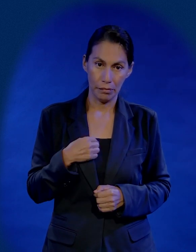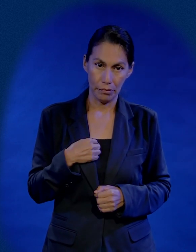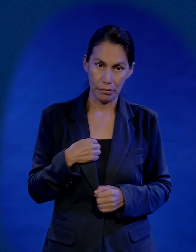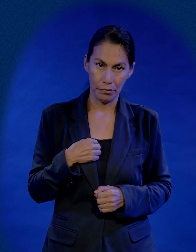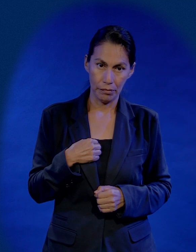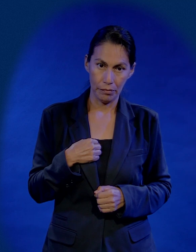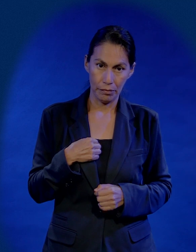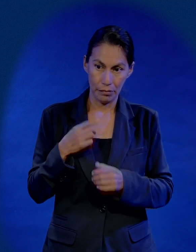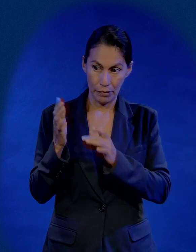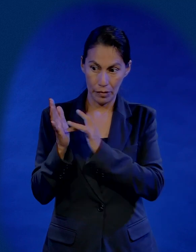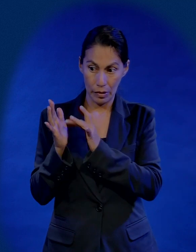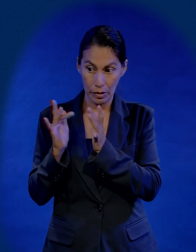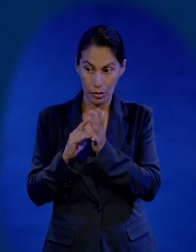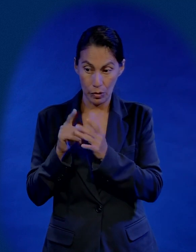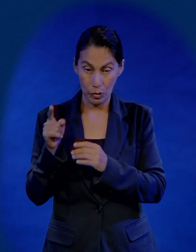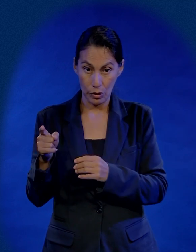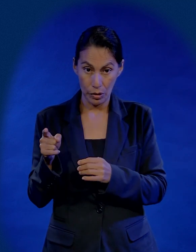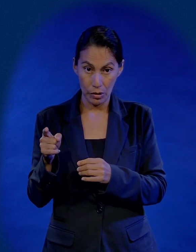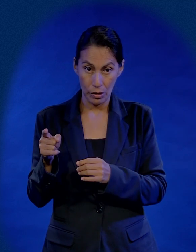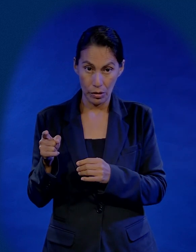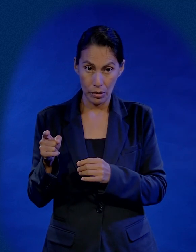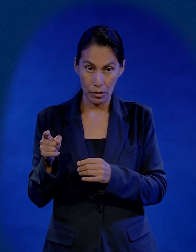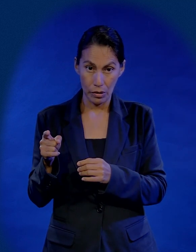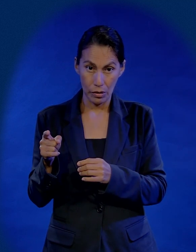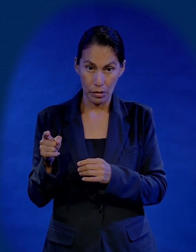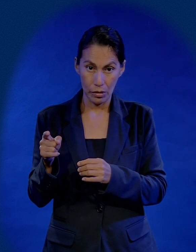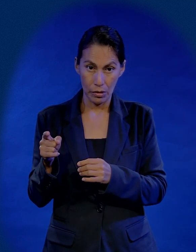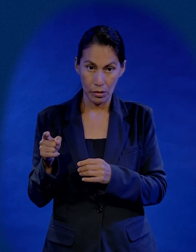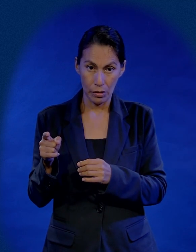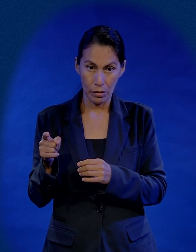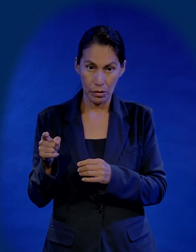Si yo logro poner a Jesús en un punto tal,